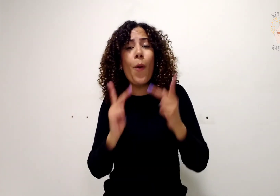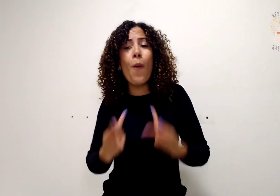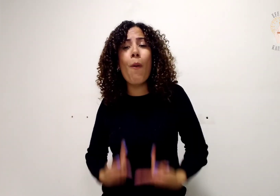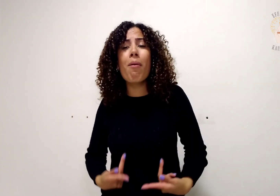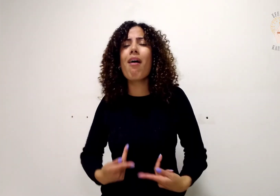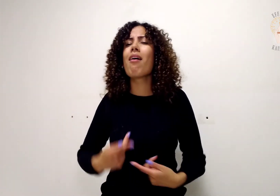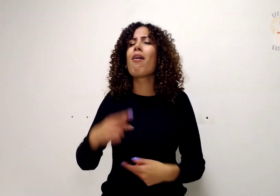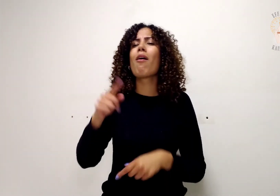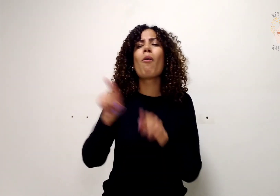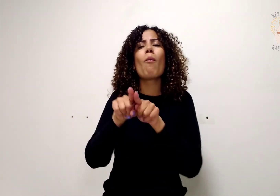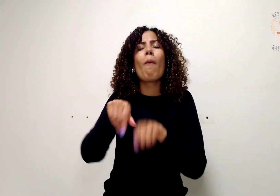irmão no Senhor.